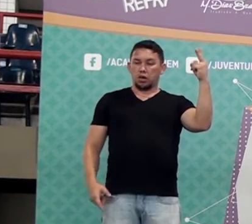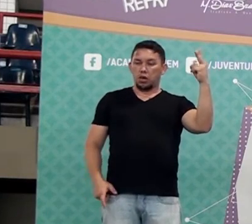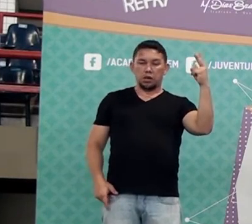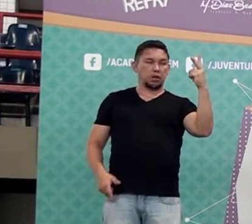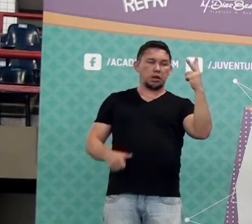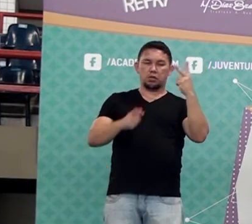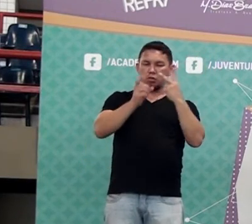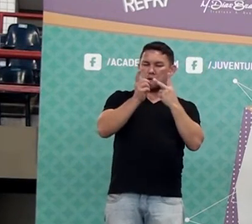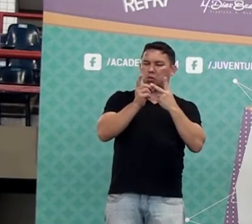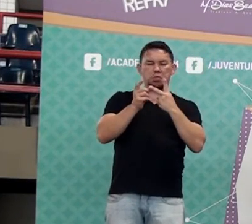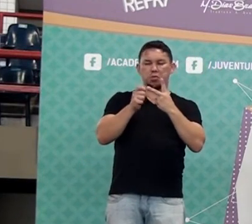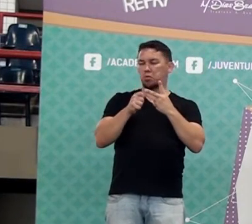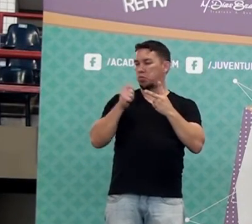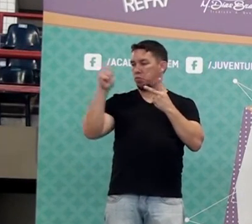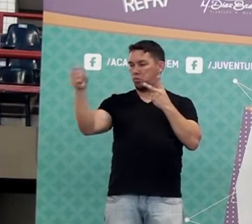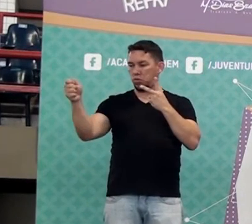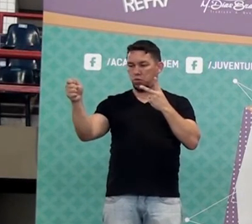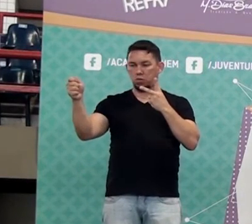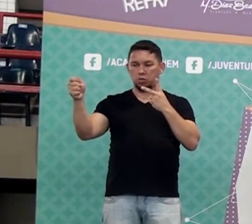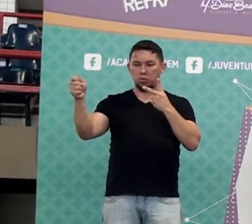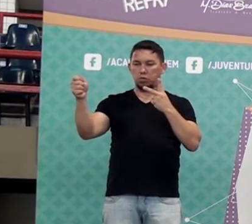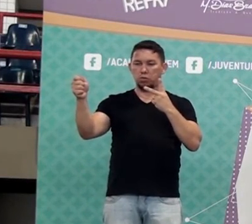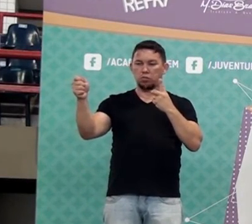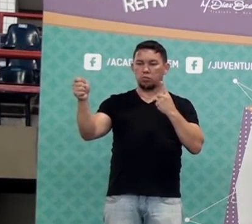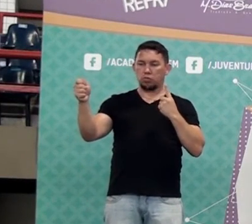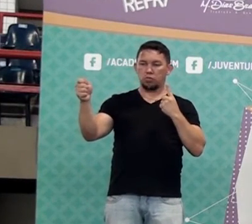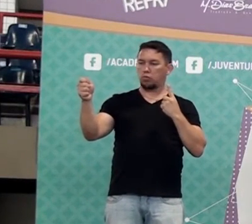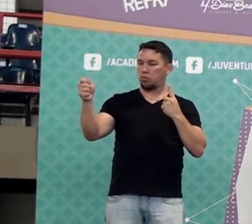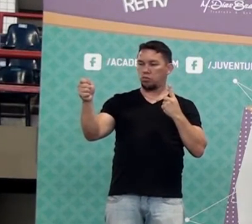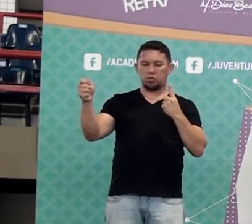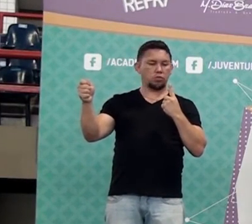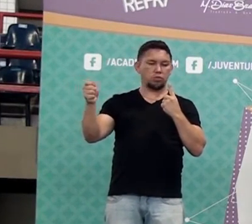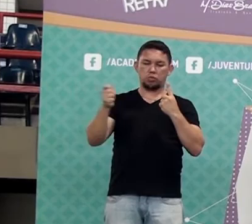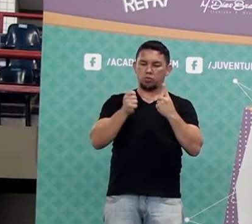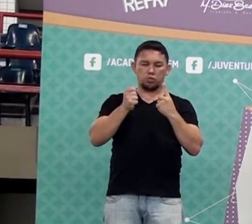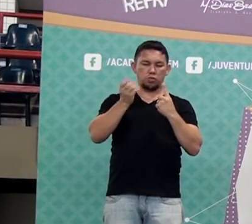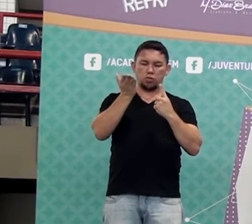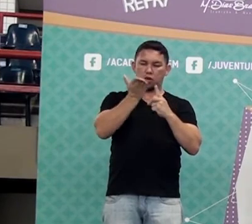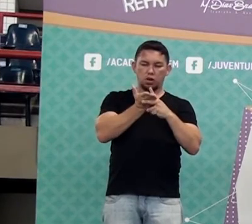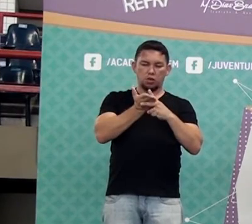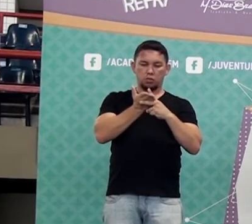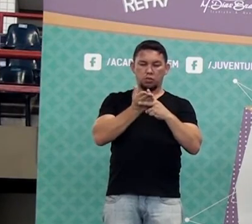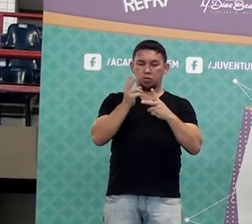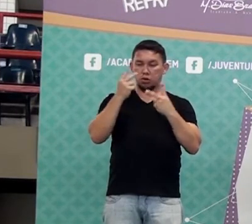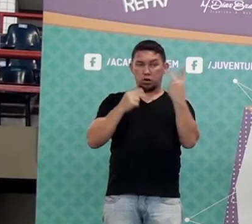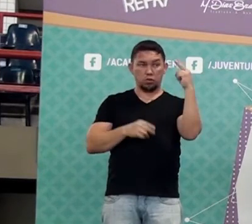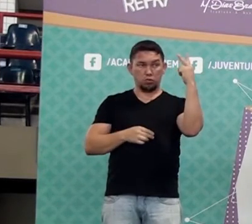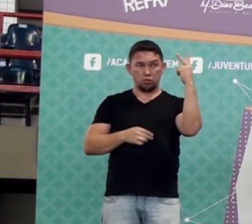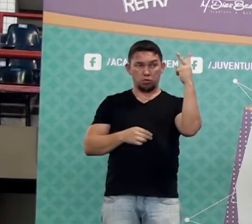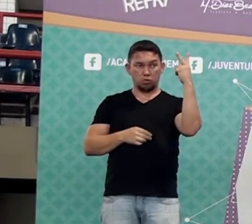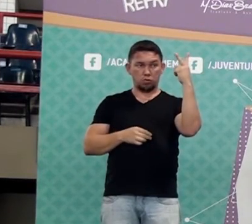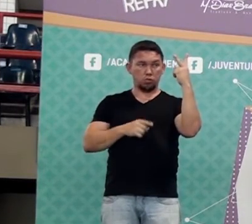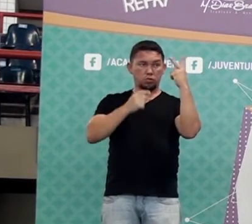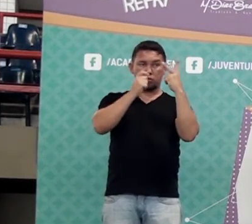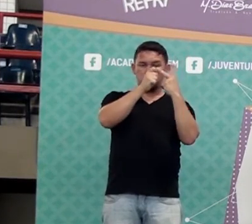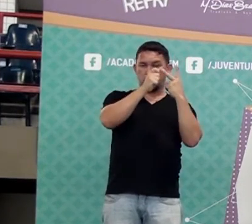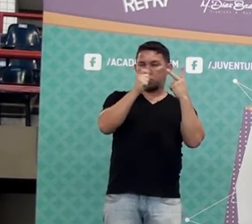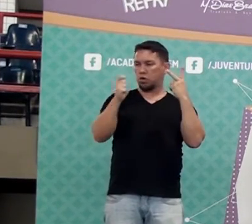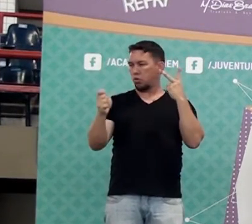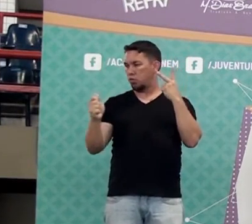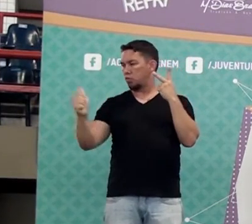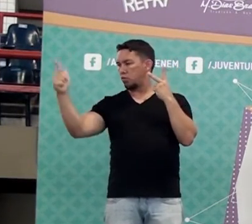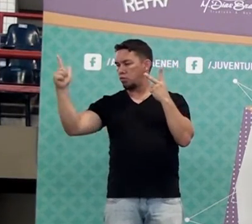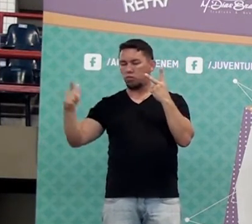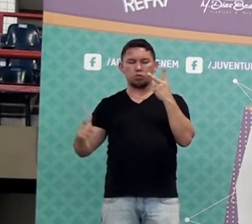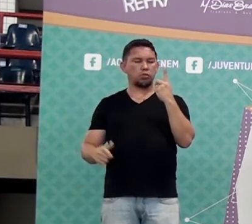real, eu gastei que parte do meu dinheiro? Ó, eu tinha 2 reais, gastei 1 real,